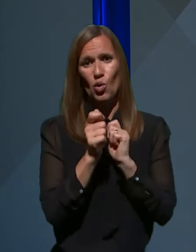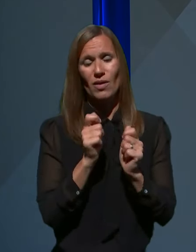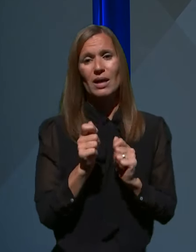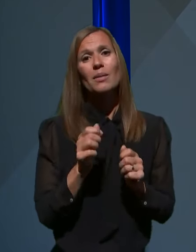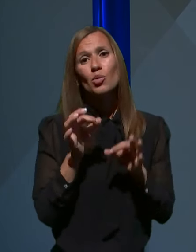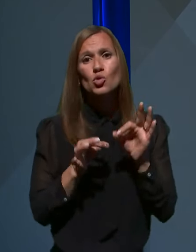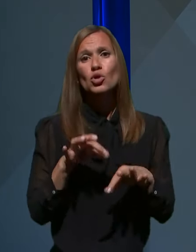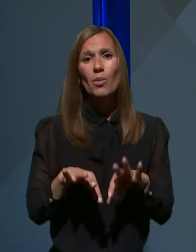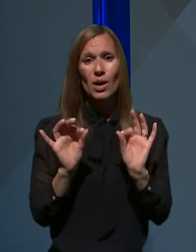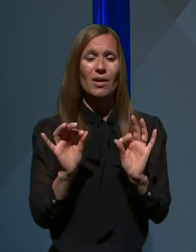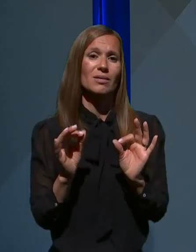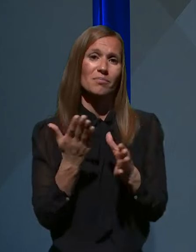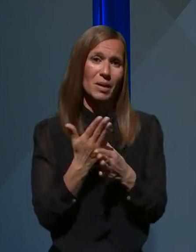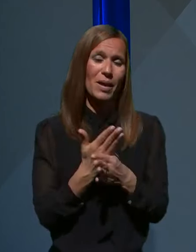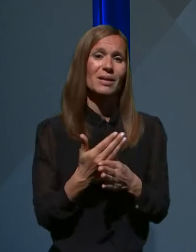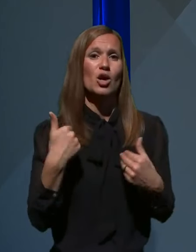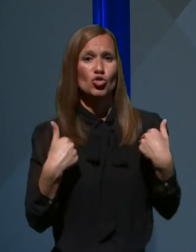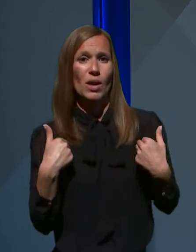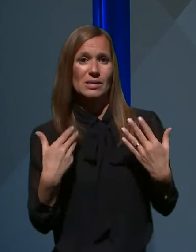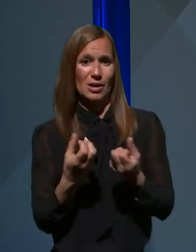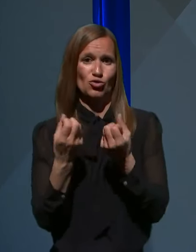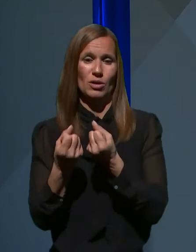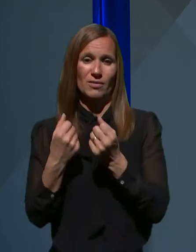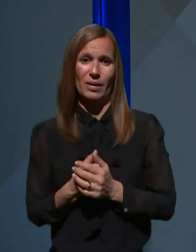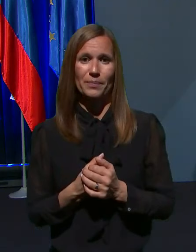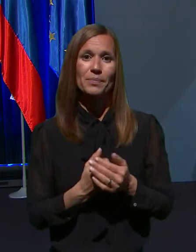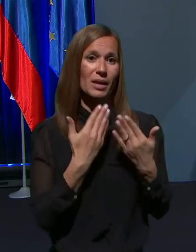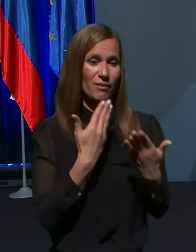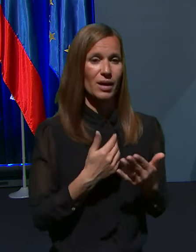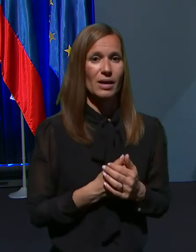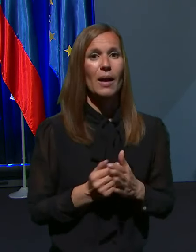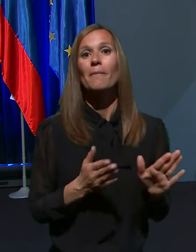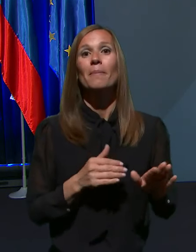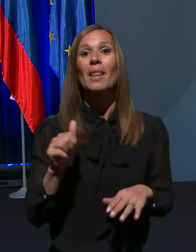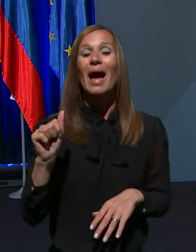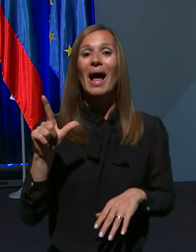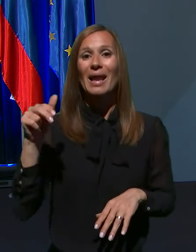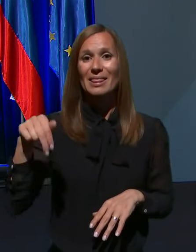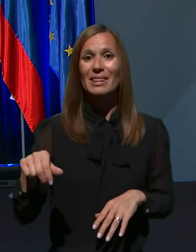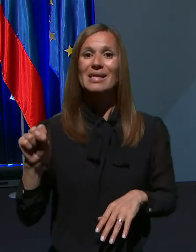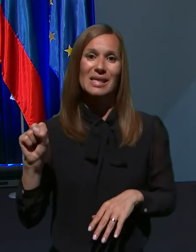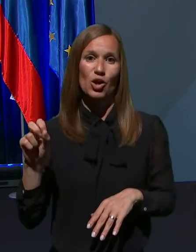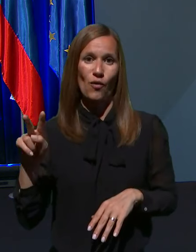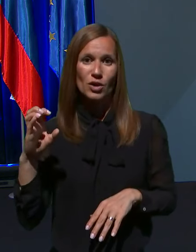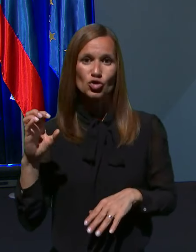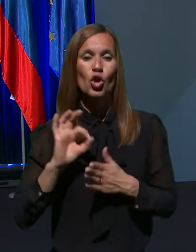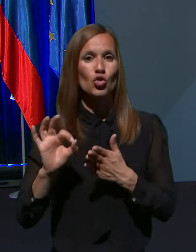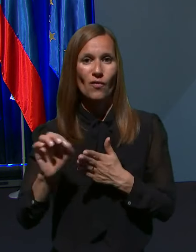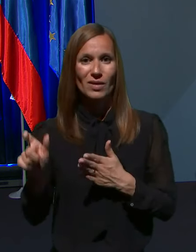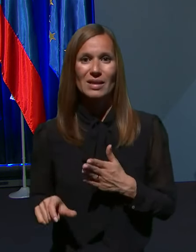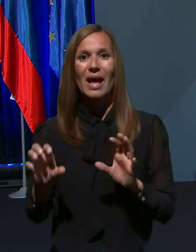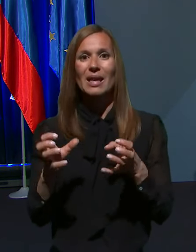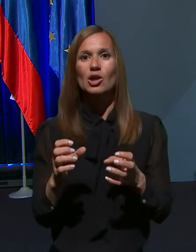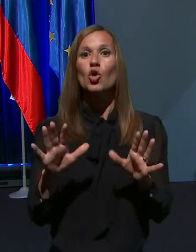življanske rešitve. Hvala lepa. Alena Salihoviča, novinarja Radija